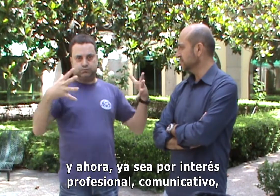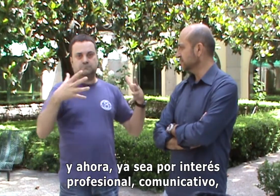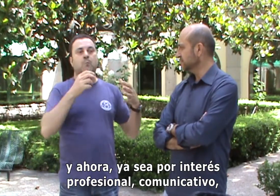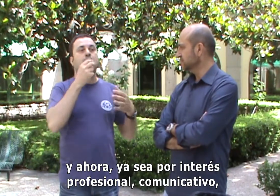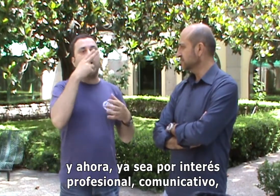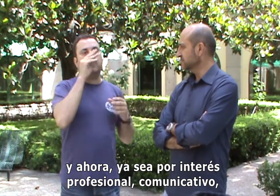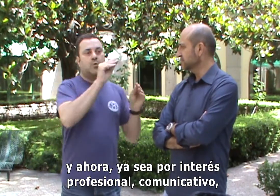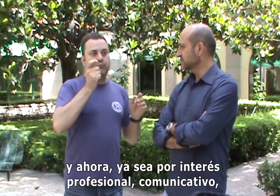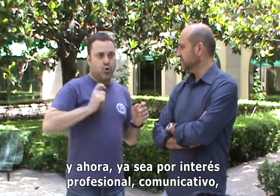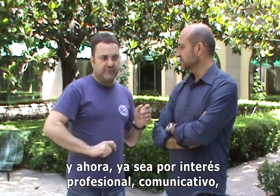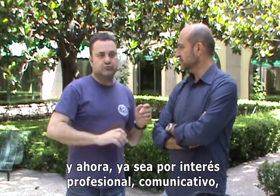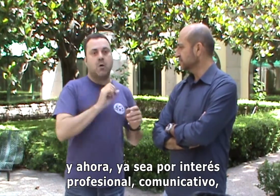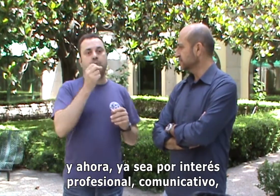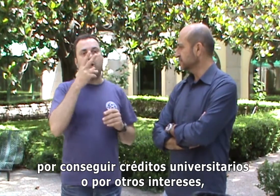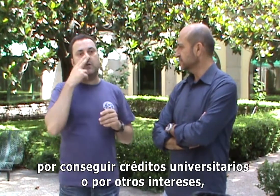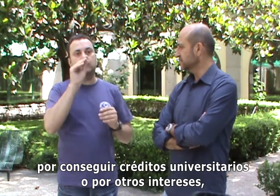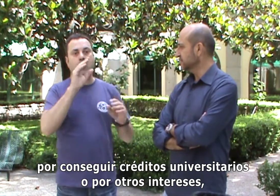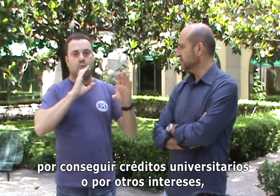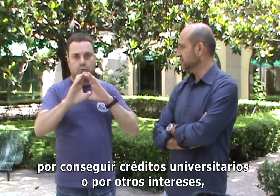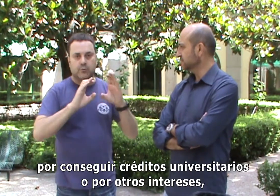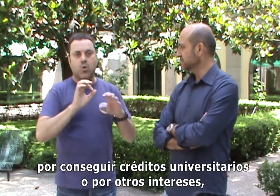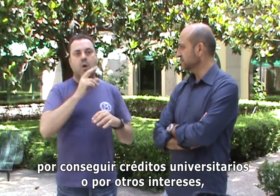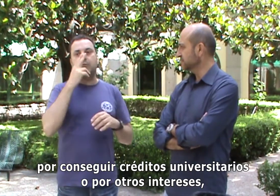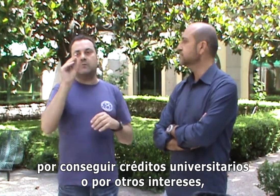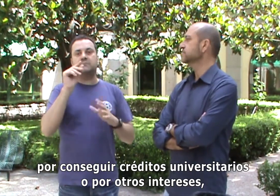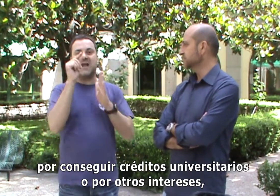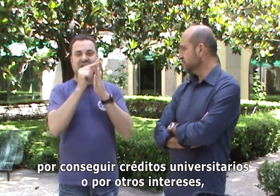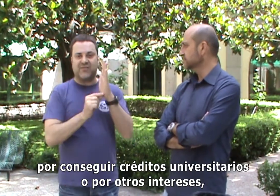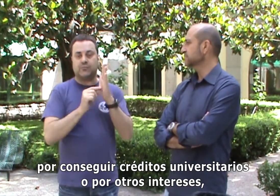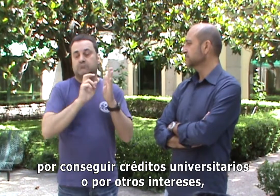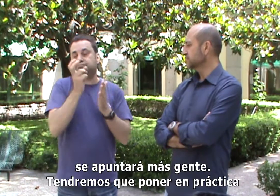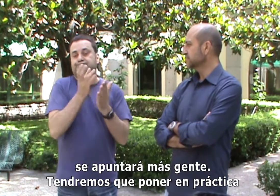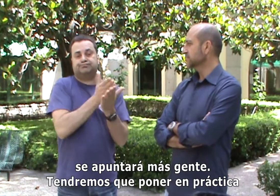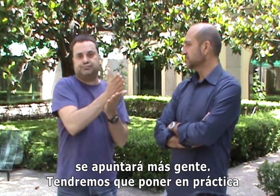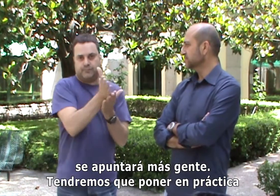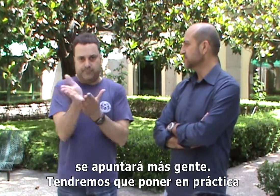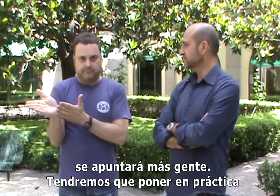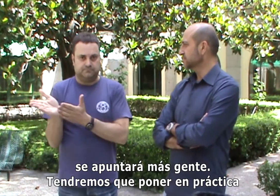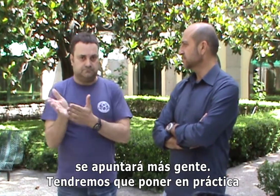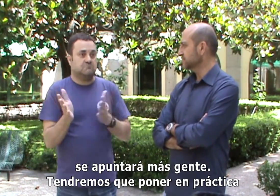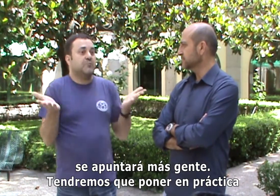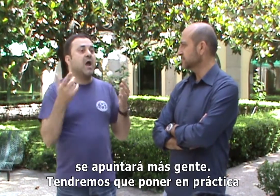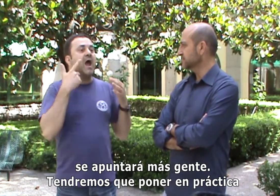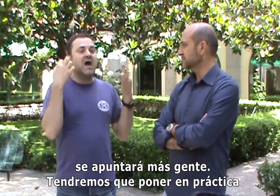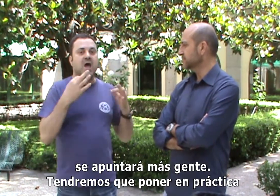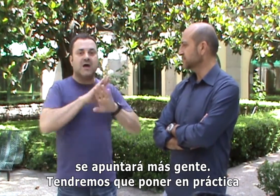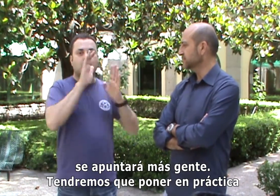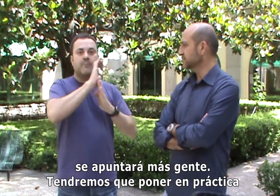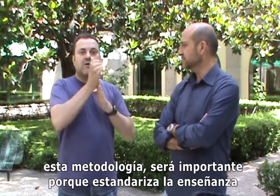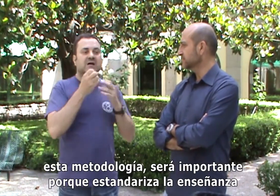sea por interés profesional, comunicativo, por conseguir créditos universitarios o por otros intereses, se apuntará más gente. Tendremos que poner en práctica esta